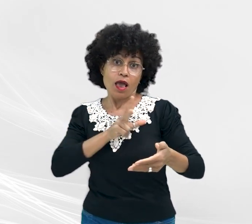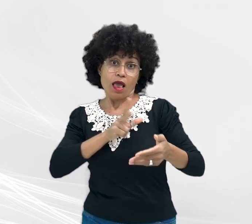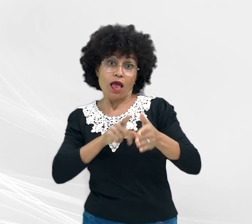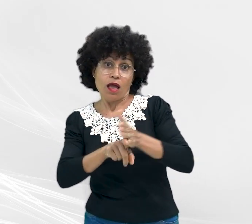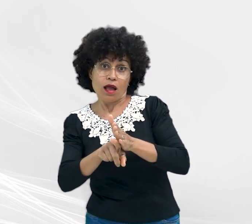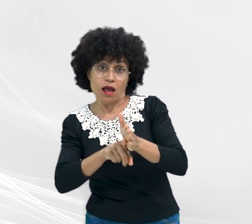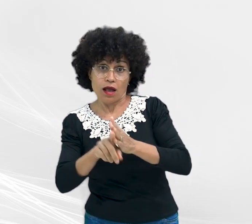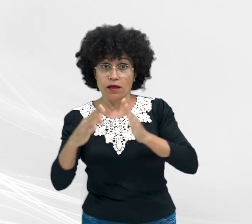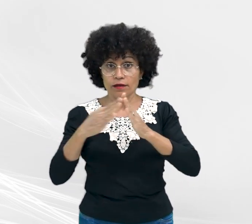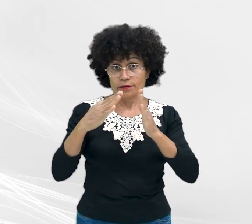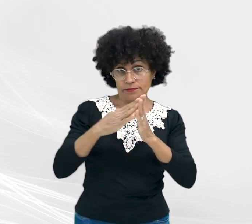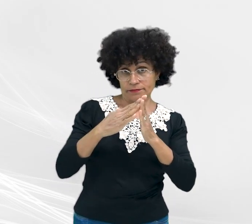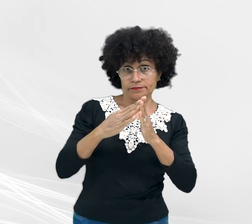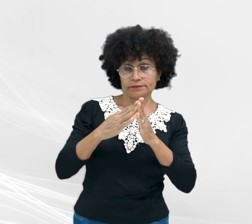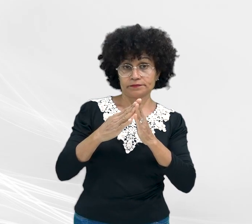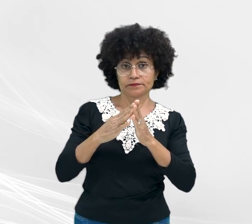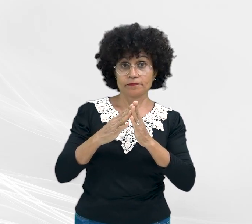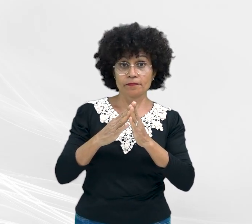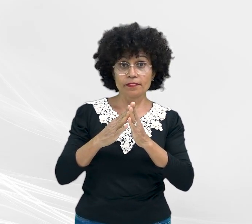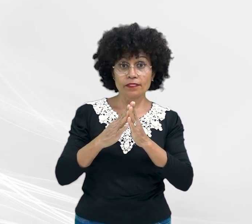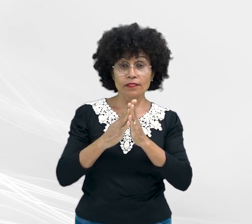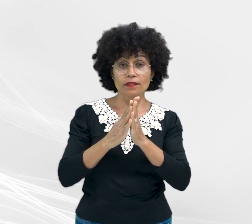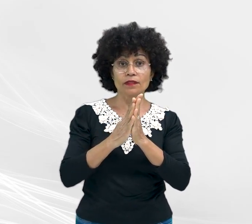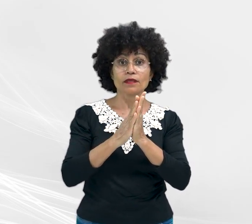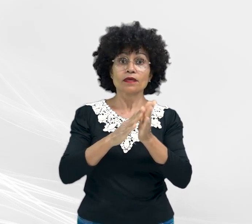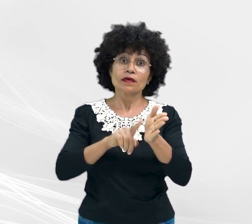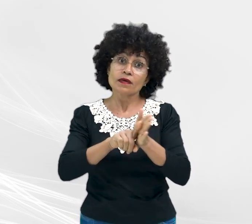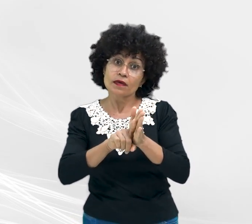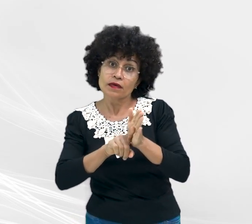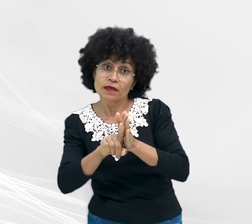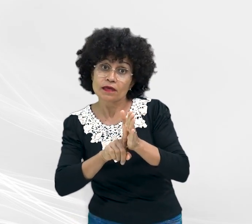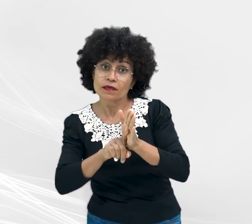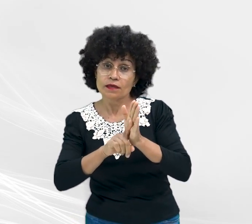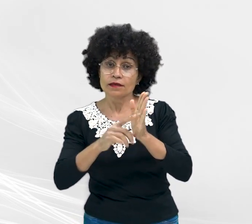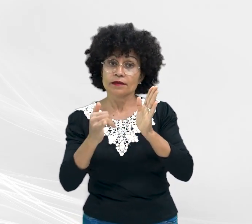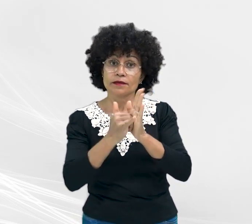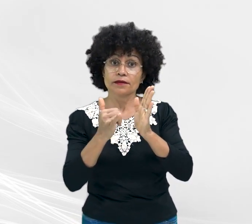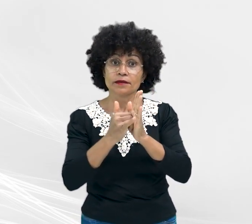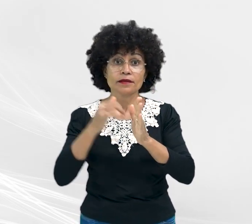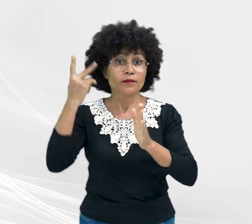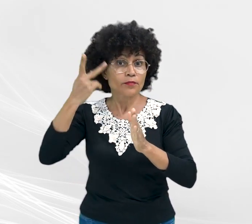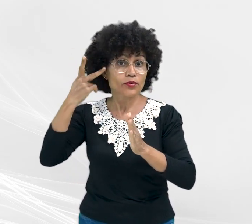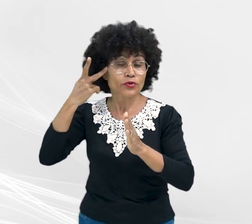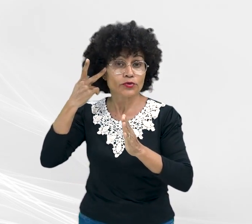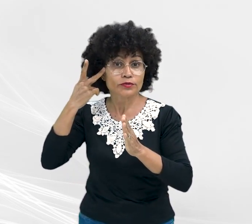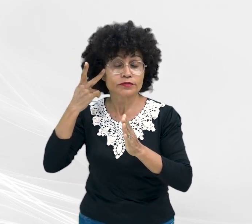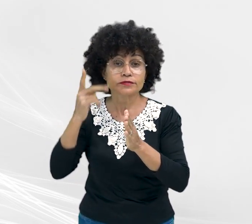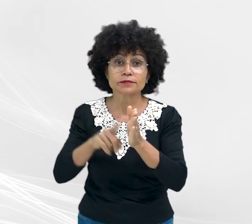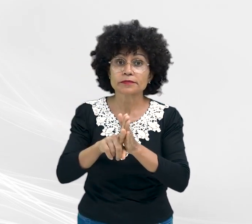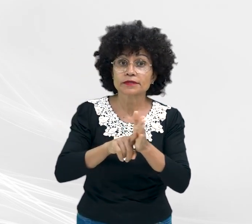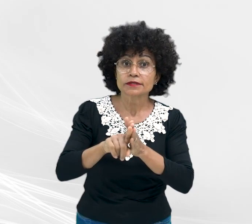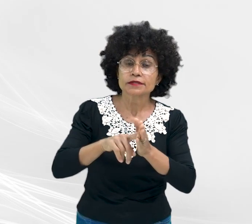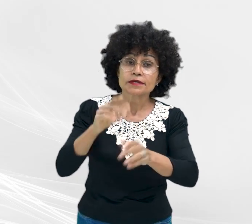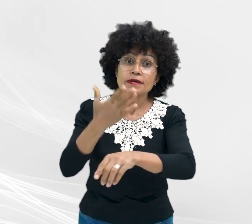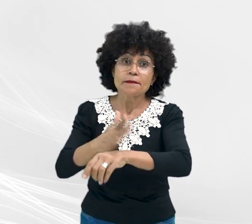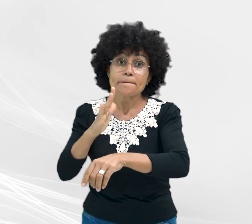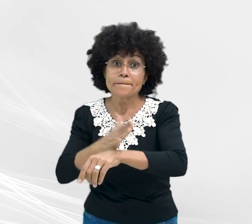laboratórios privados. Inquérito civil em andamento na promotoria visa apurar indícios de